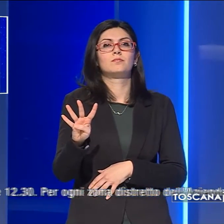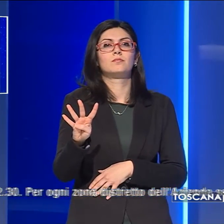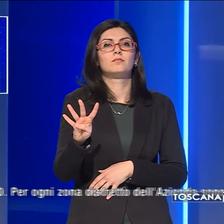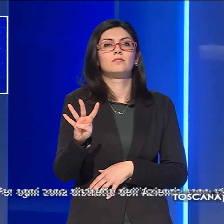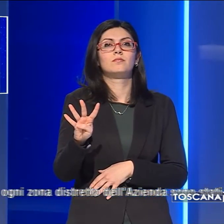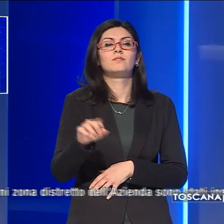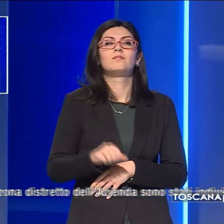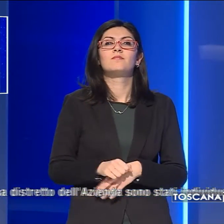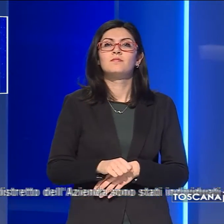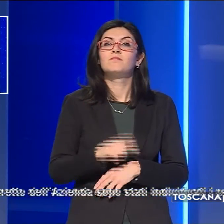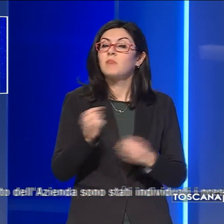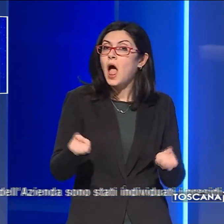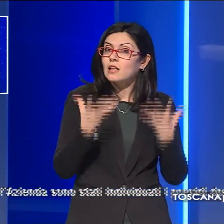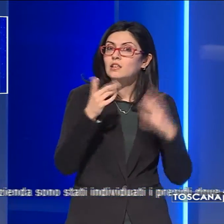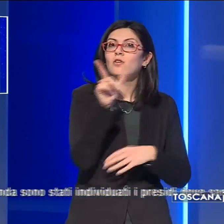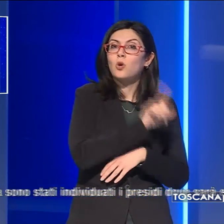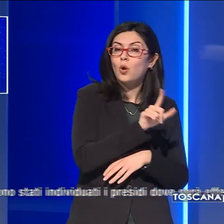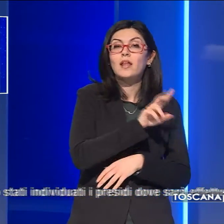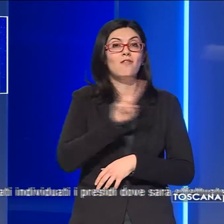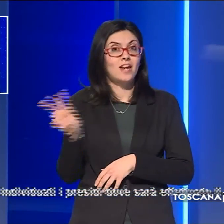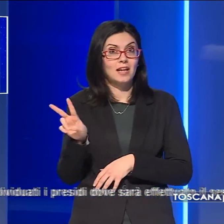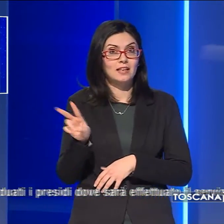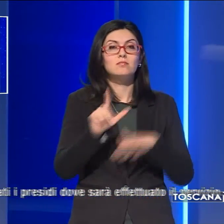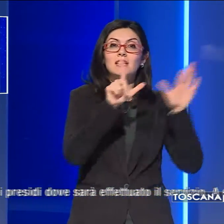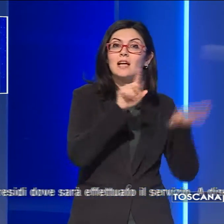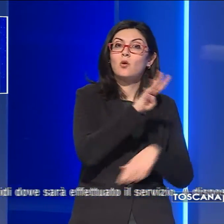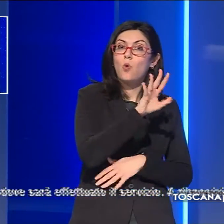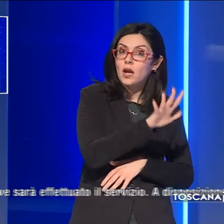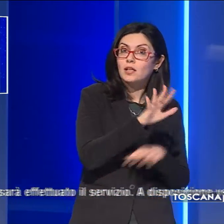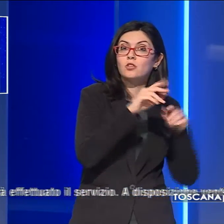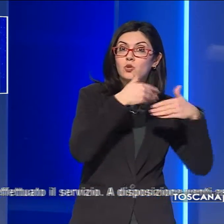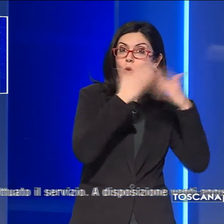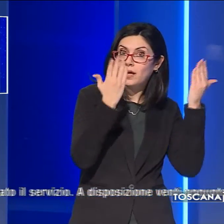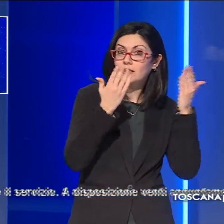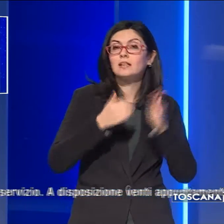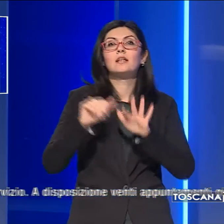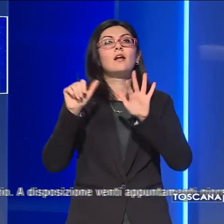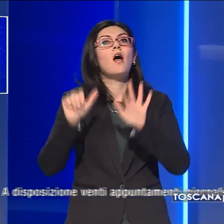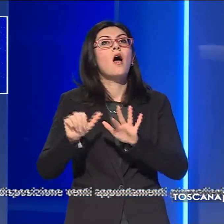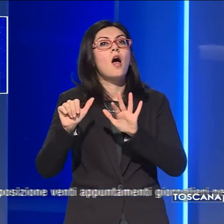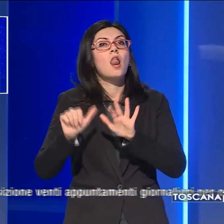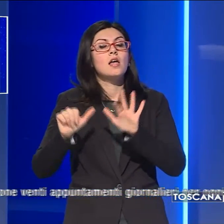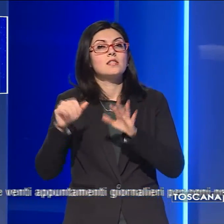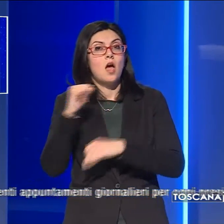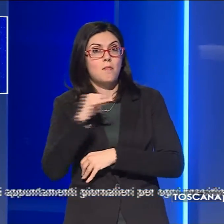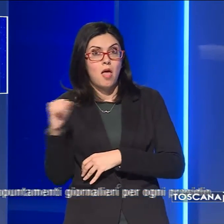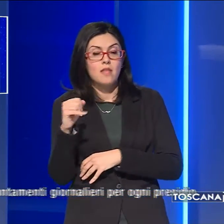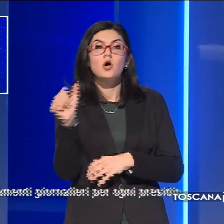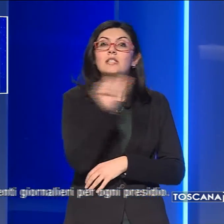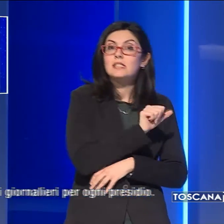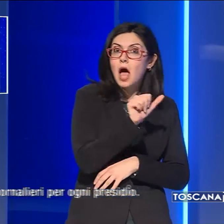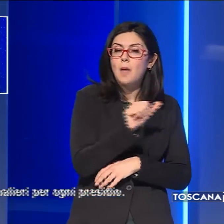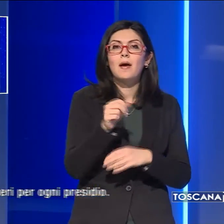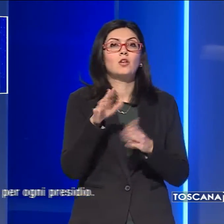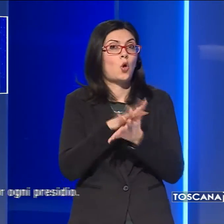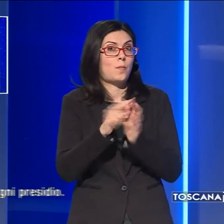attivo da lunedì a venerdì dalle 7.45 alle 18.30 e il sabato e prefestivi